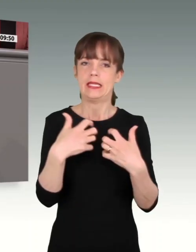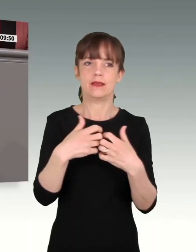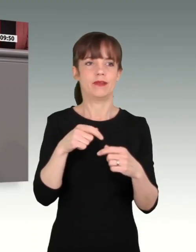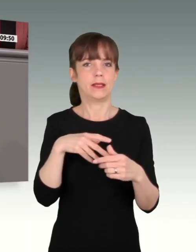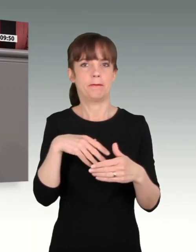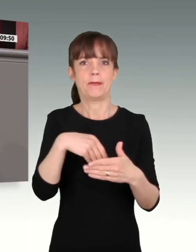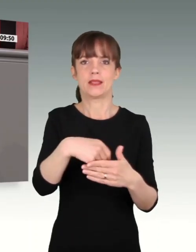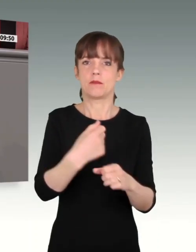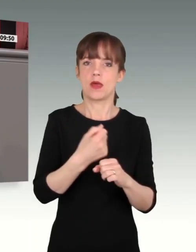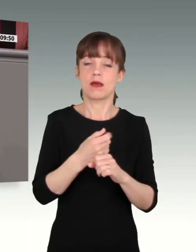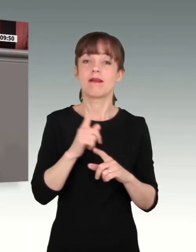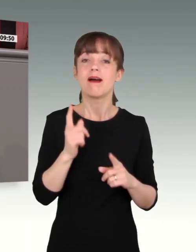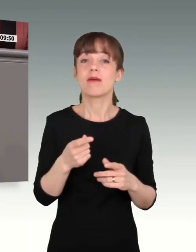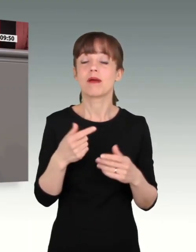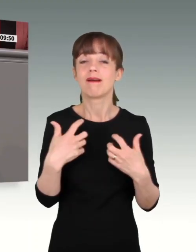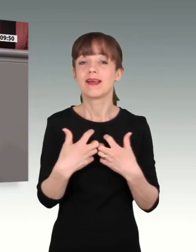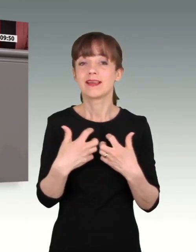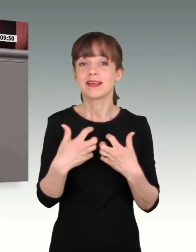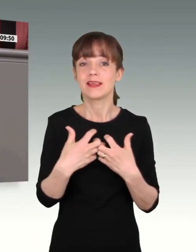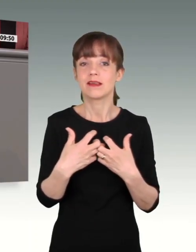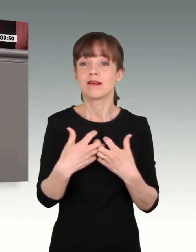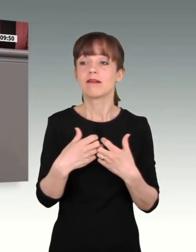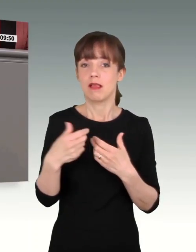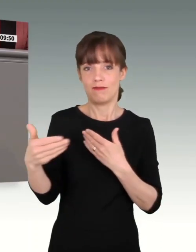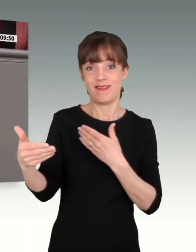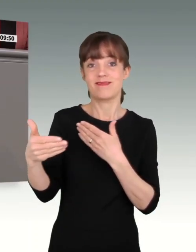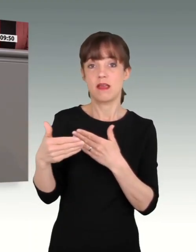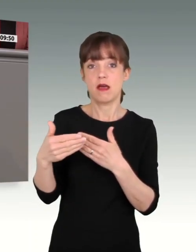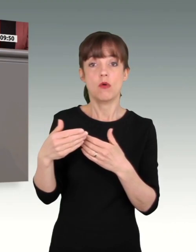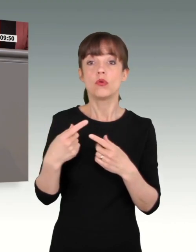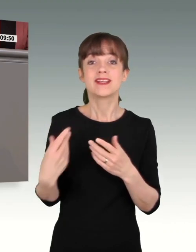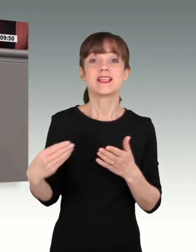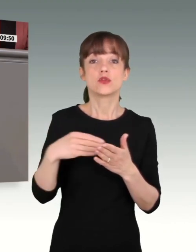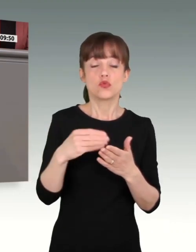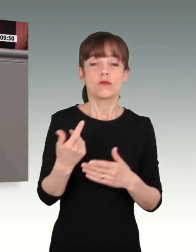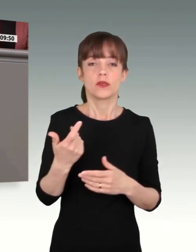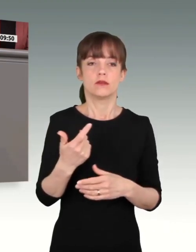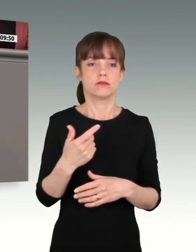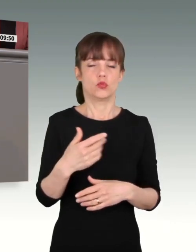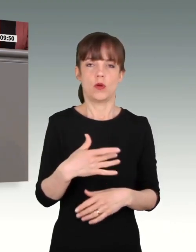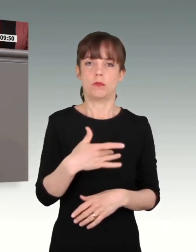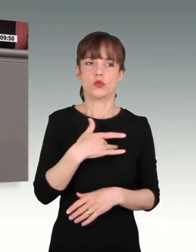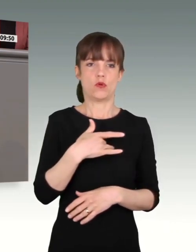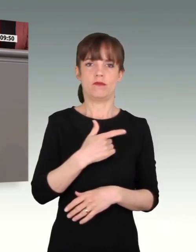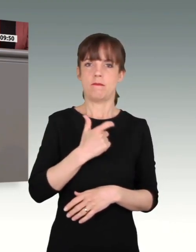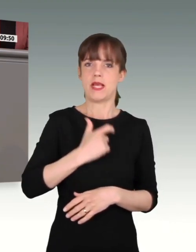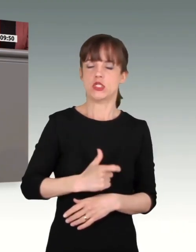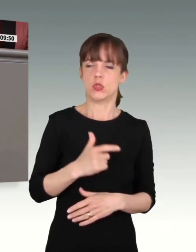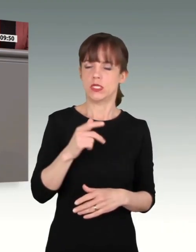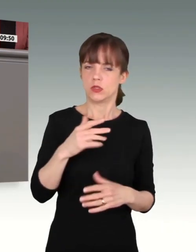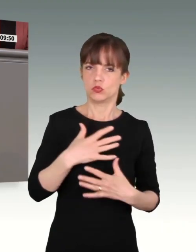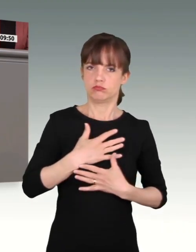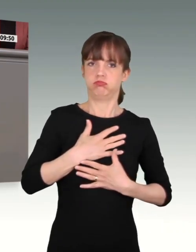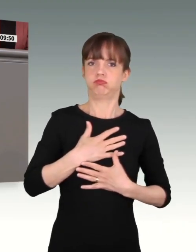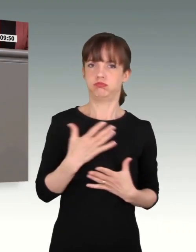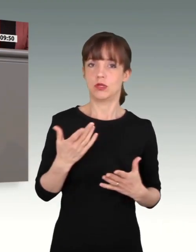geografisch nah. Er bewegt und erschüttert uns alle ganz individuell auf unterschiedliche Art und Weise. Die sichtbaren